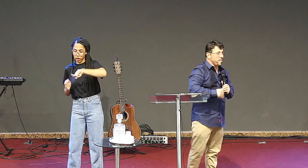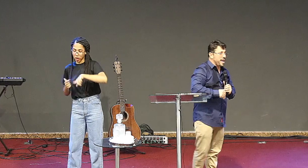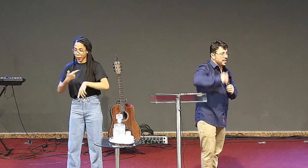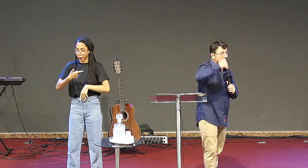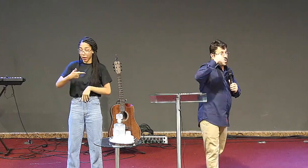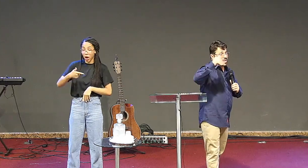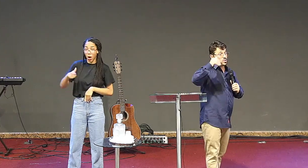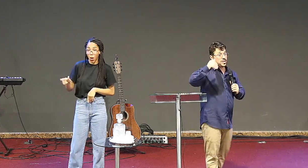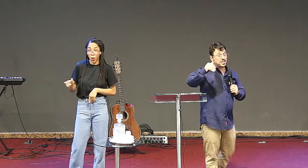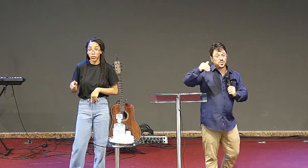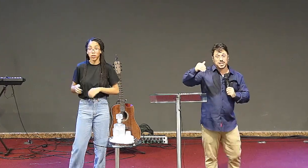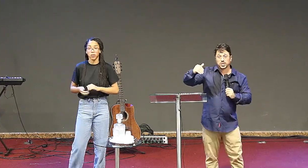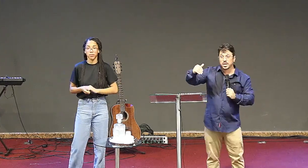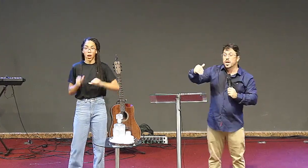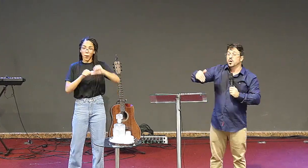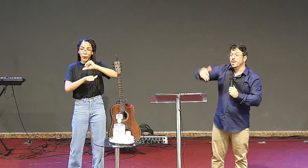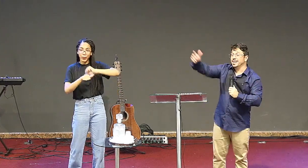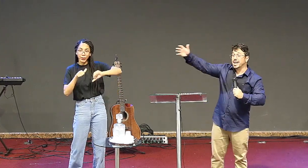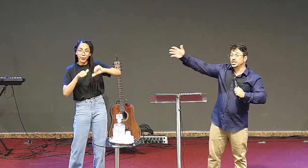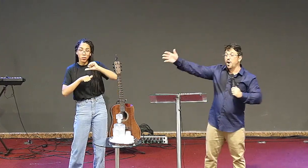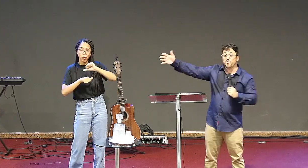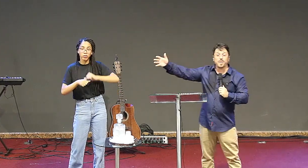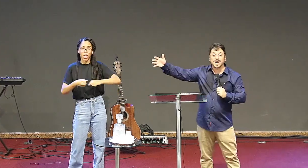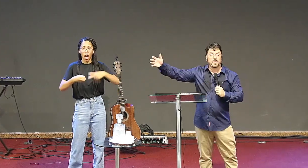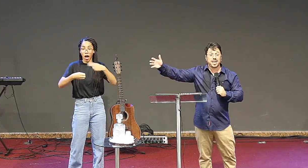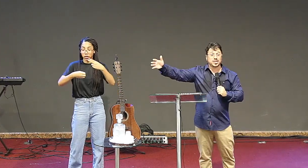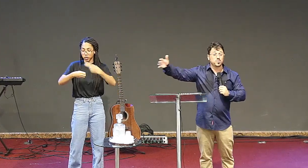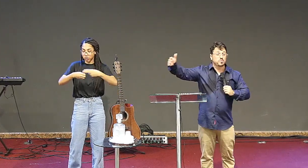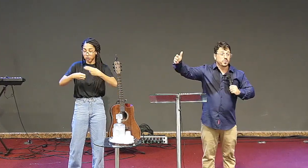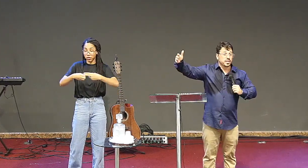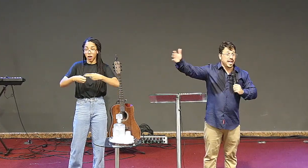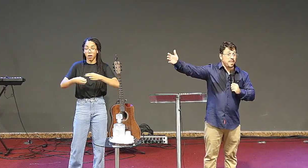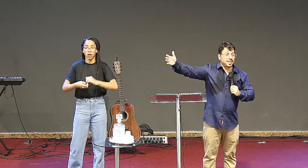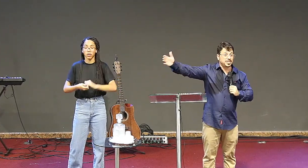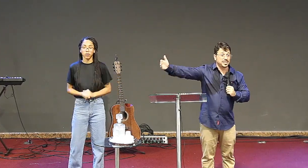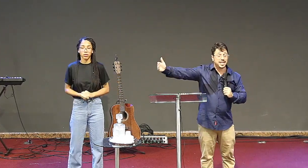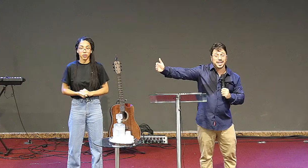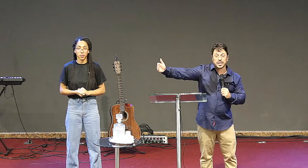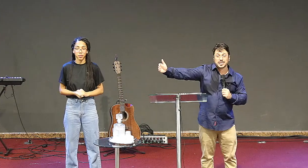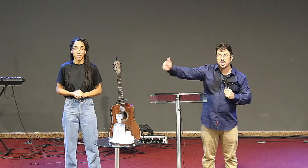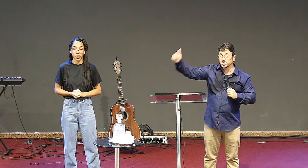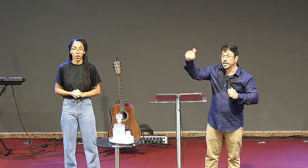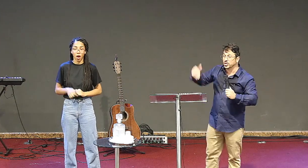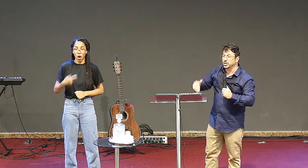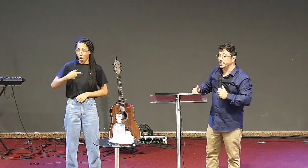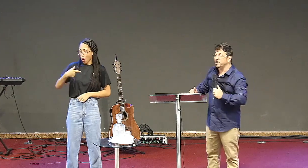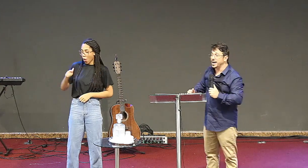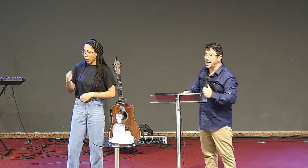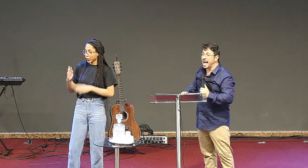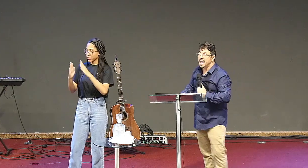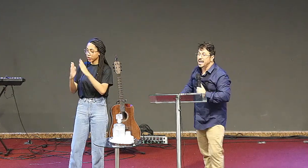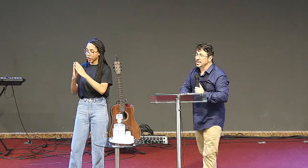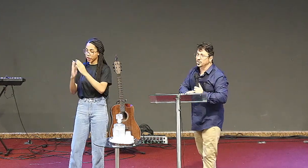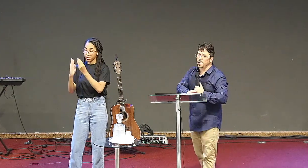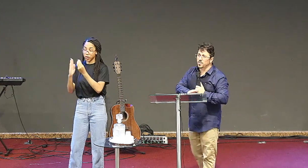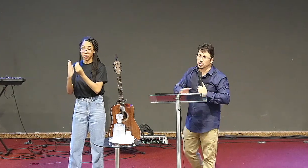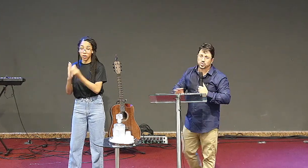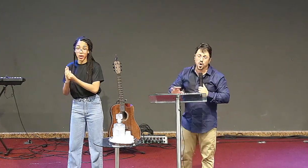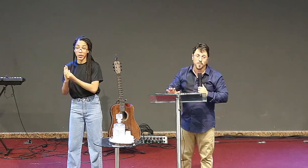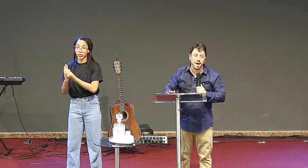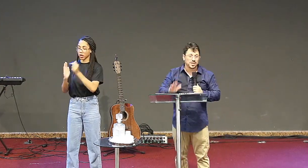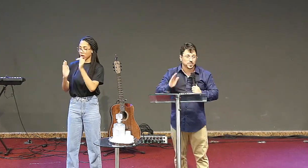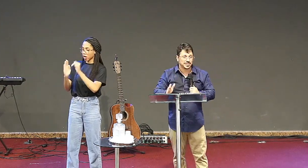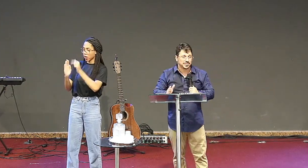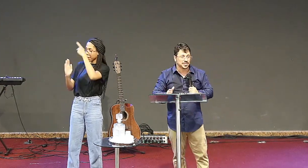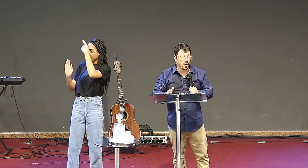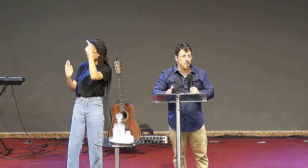para Nova Almeida, pessoas às vezes de uma igreja em Nova Almeida mesmo, de repente sentem a direção de Deus de vir para cá, isso é muito